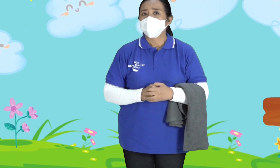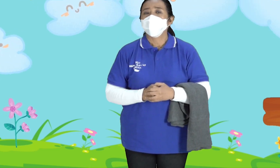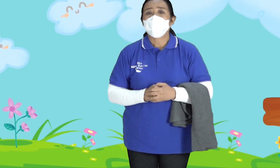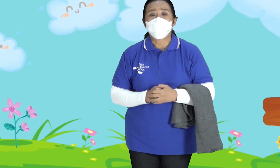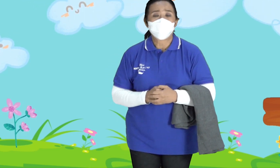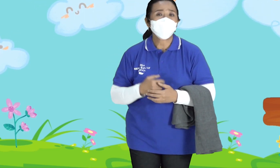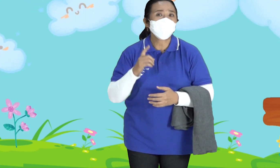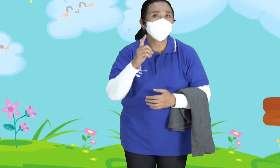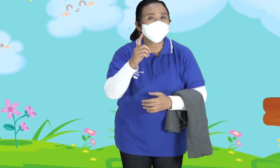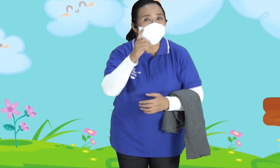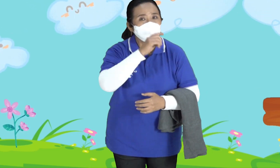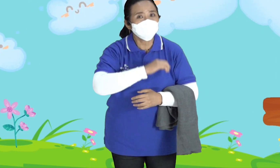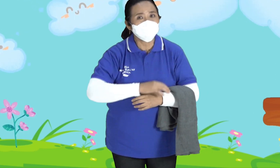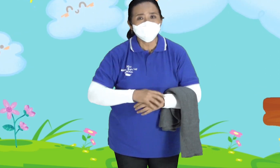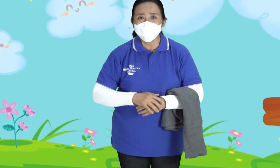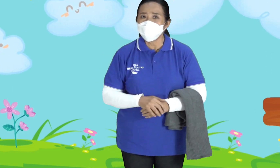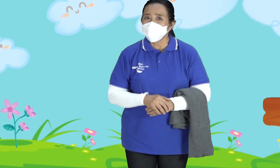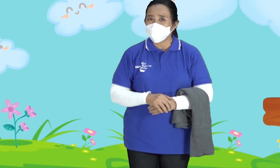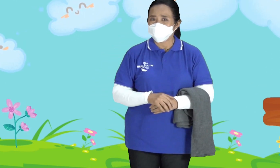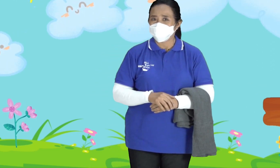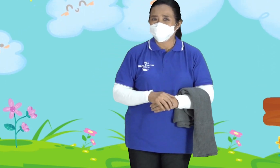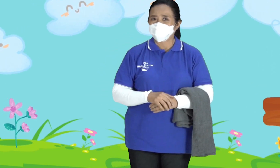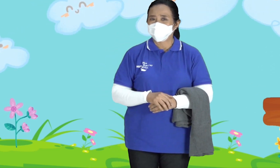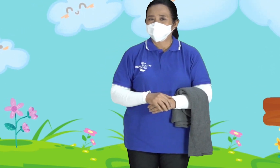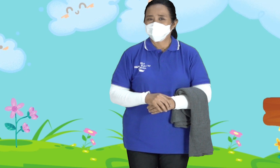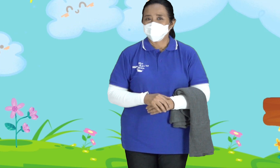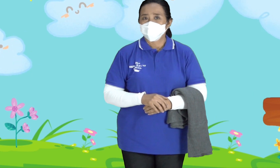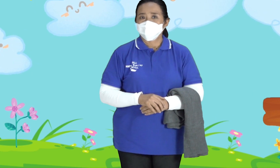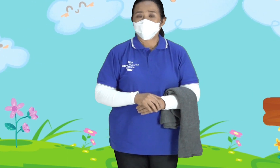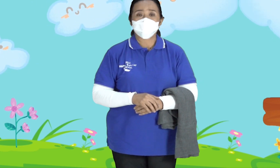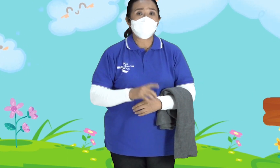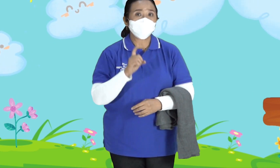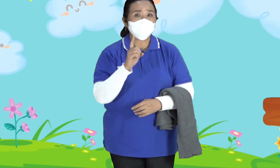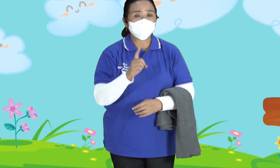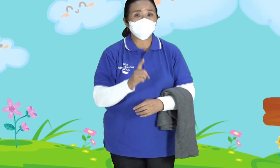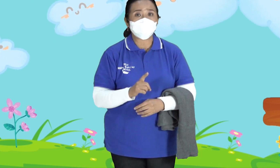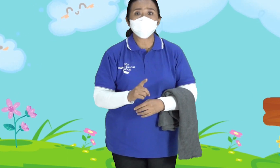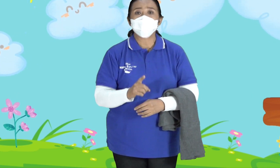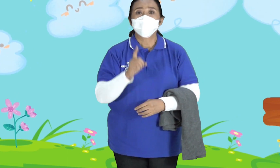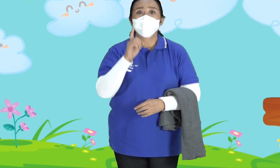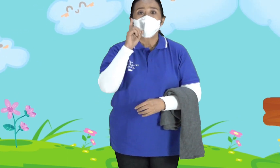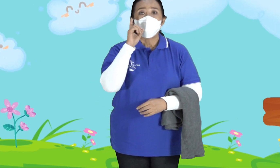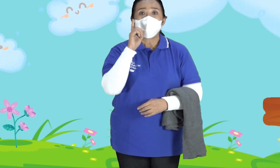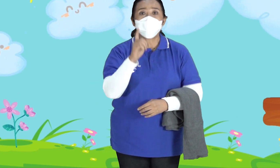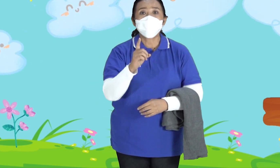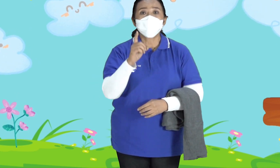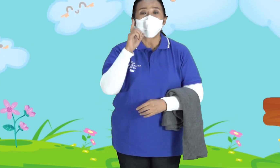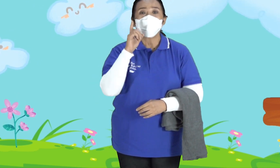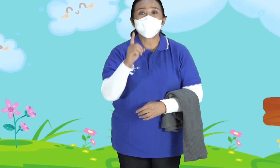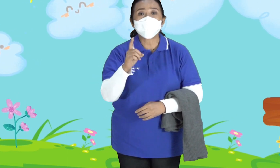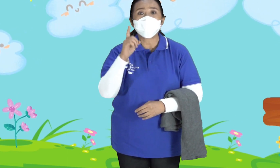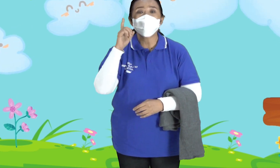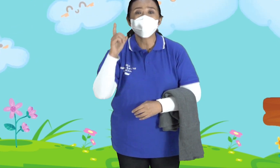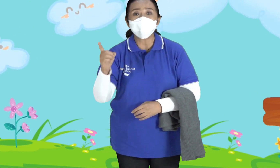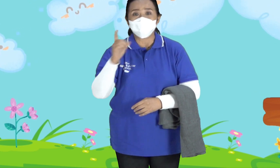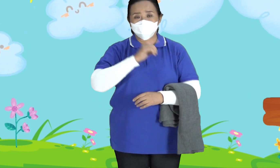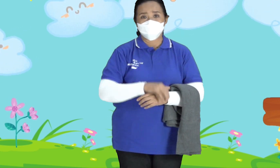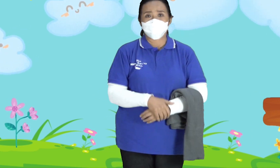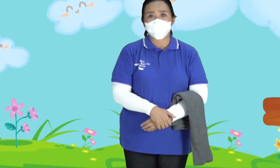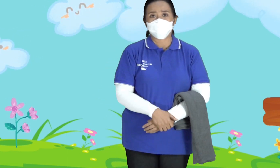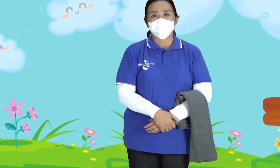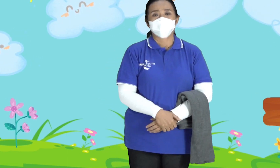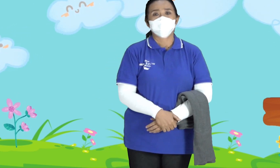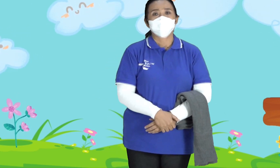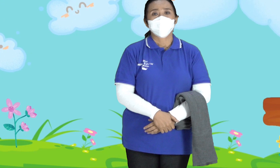Apa yang Harus kita Lakukan Ayo Kita harus Melakukan PPM